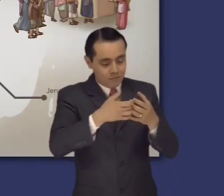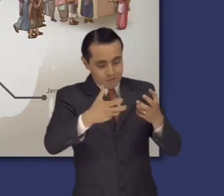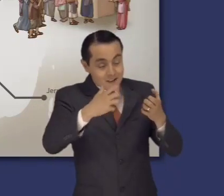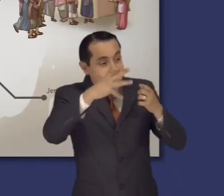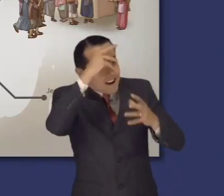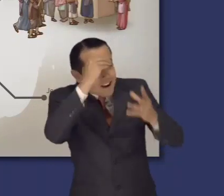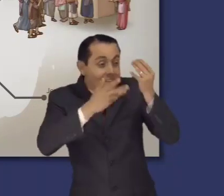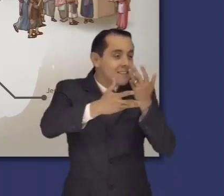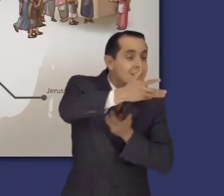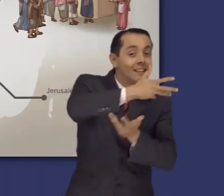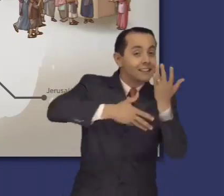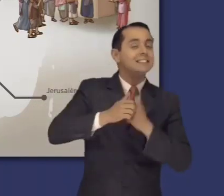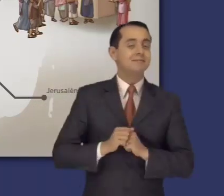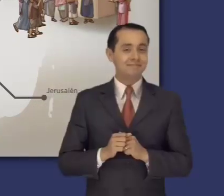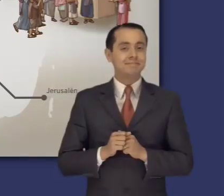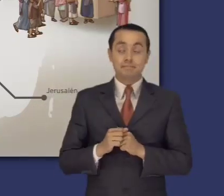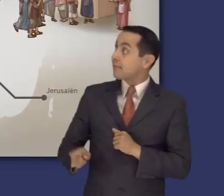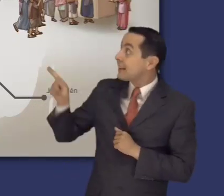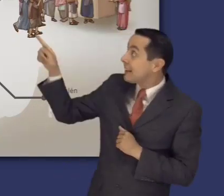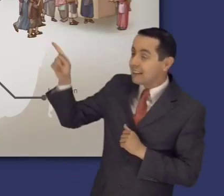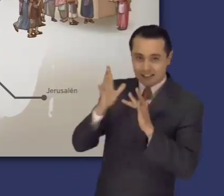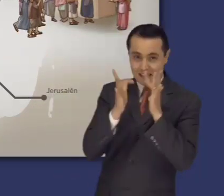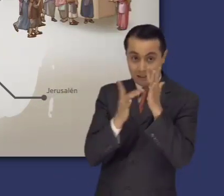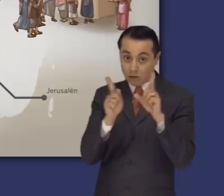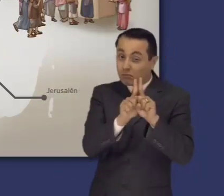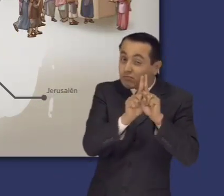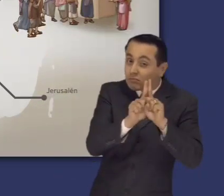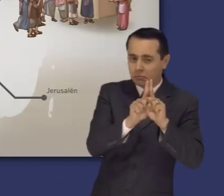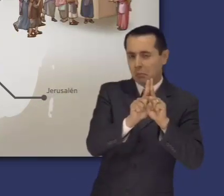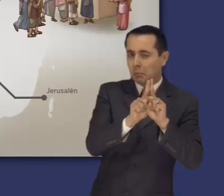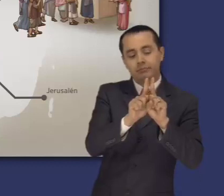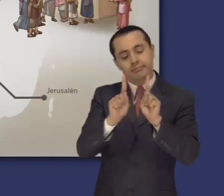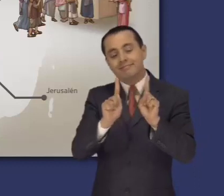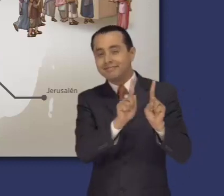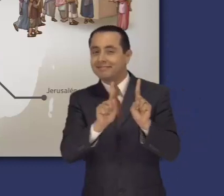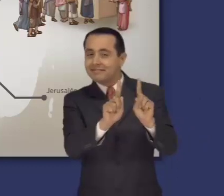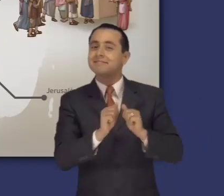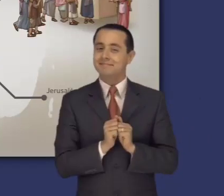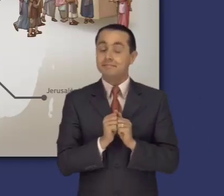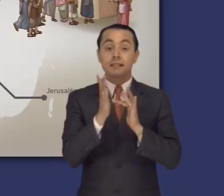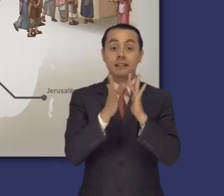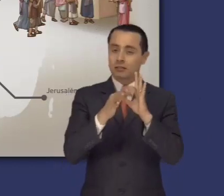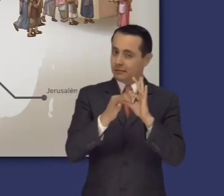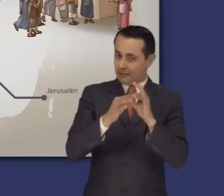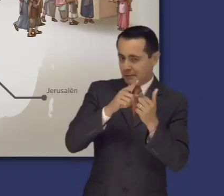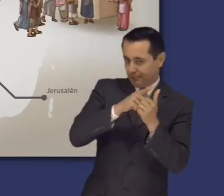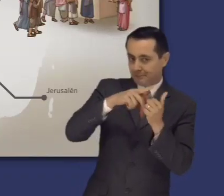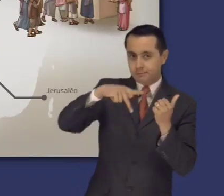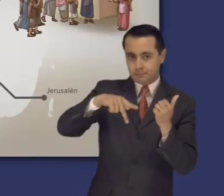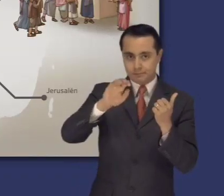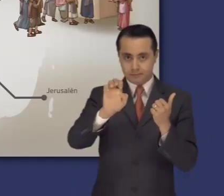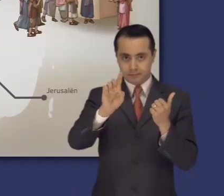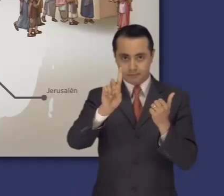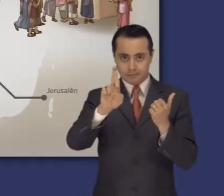Aunque quizás Marcos no tuvo mucho contacto con Jesús, sí pasó tiempo con los apóstoles Pedro y Pablo y con su primo Bernabé.